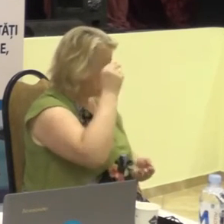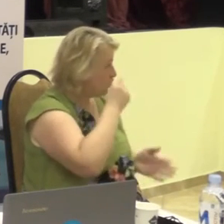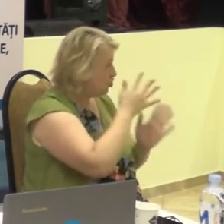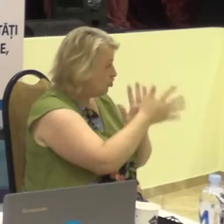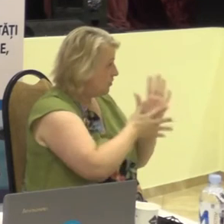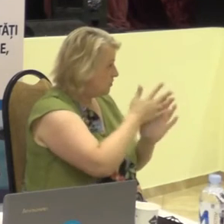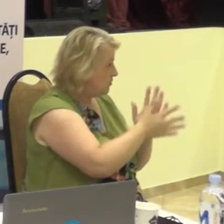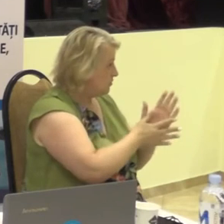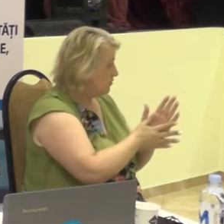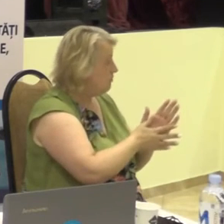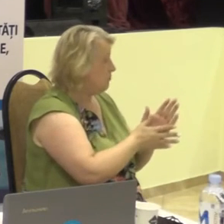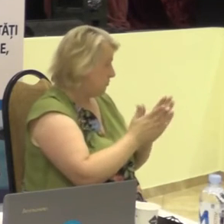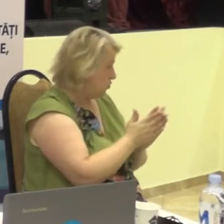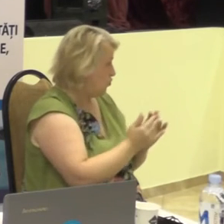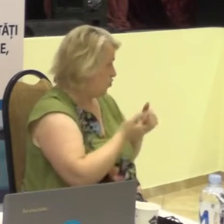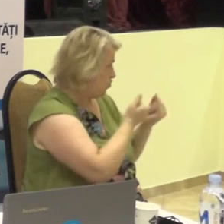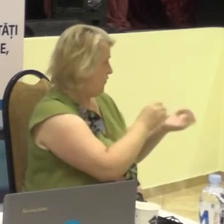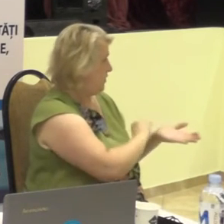tembajul lui.